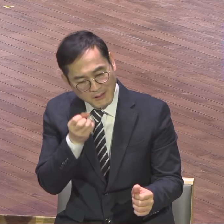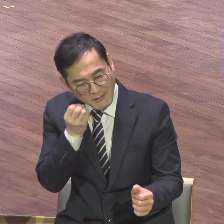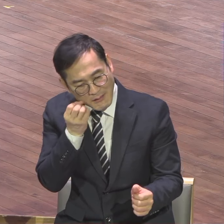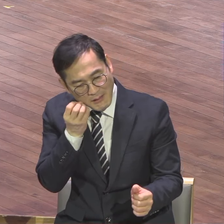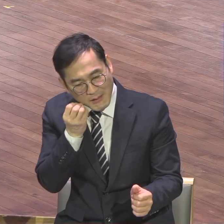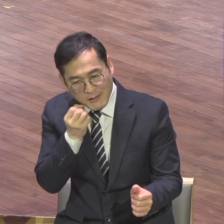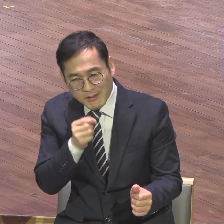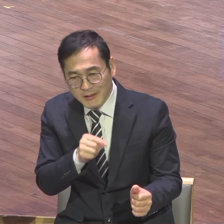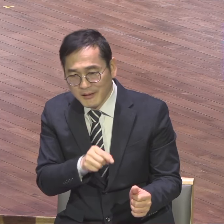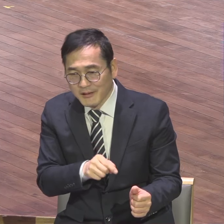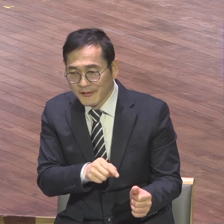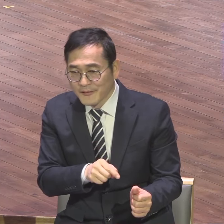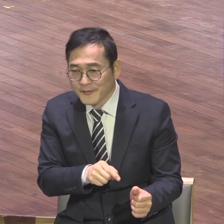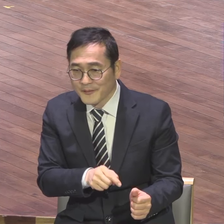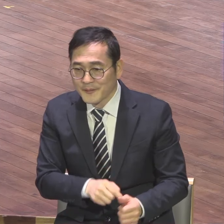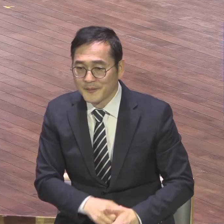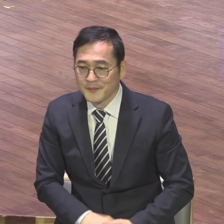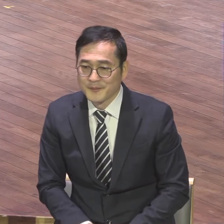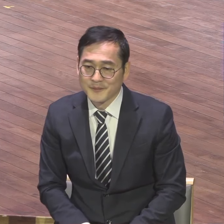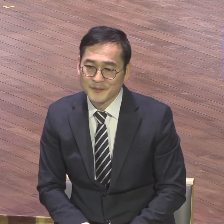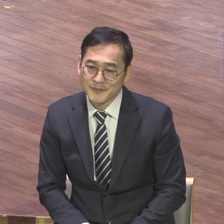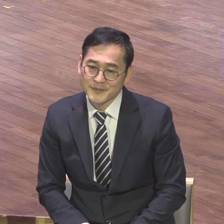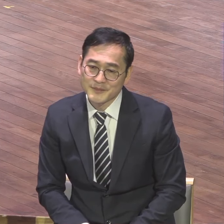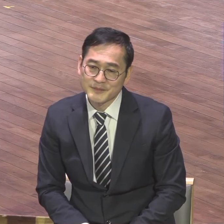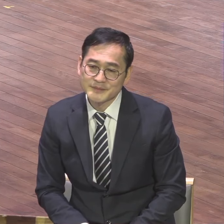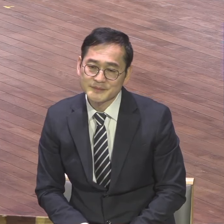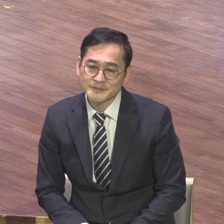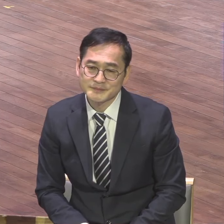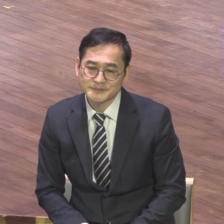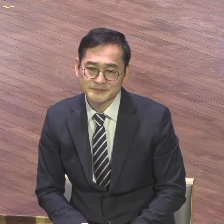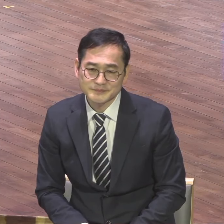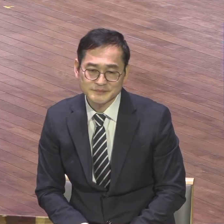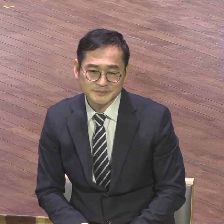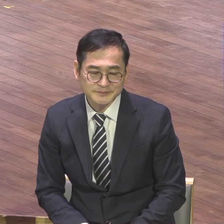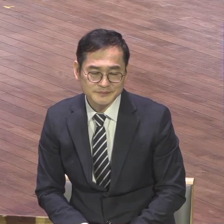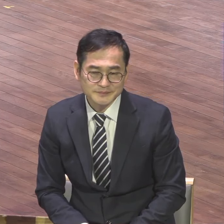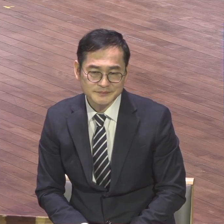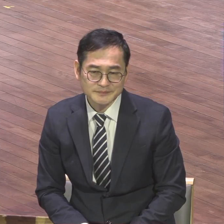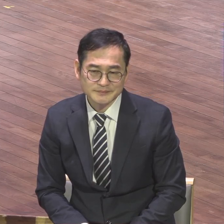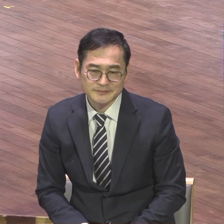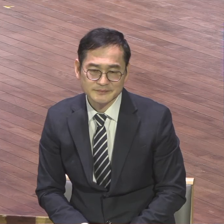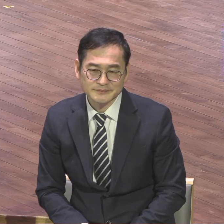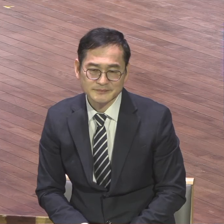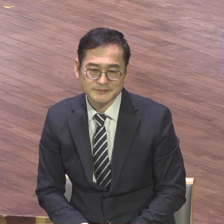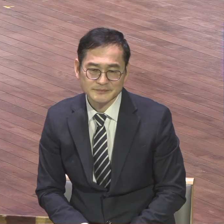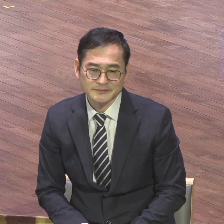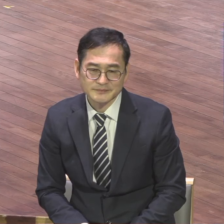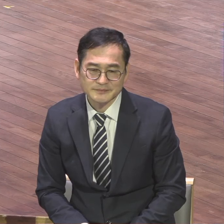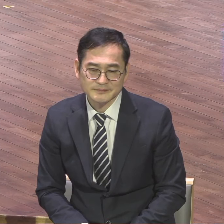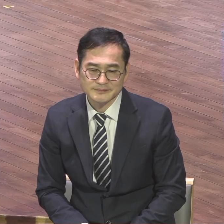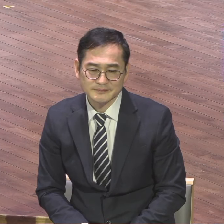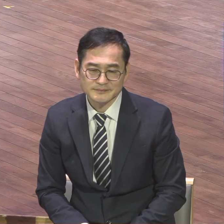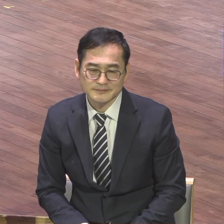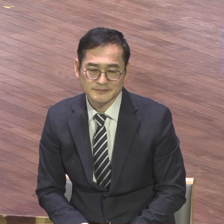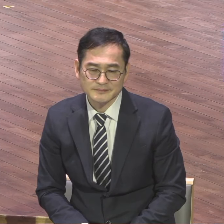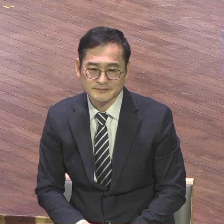그런데 어떤 일이 있어도 여러분 신화상 하세요 기뻐하시기 바랍니다